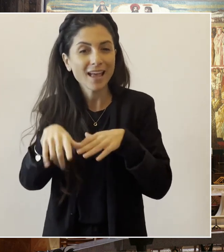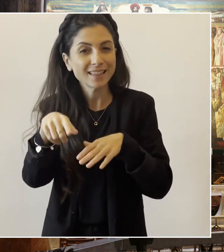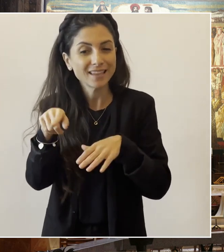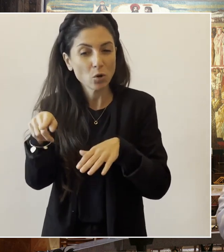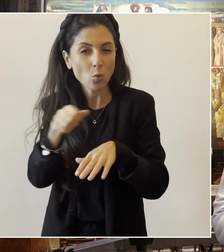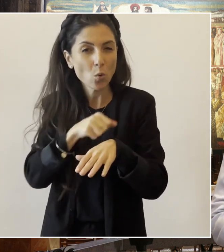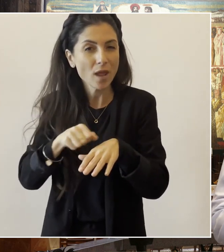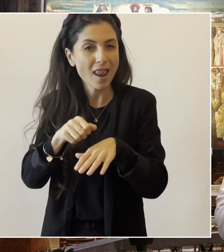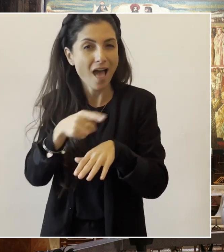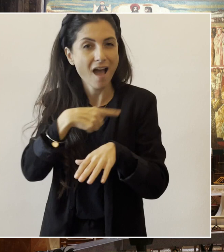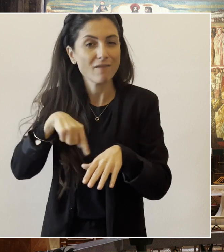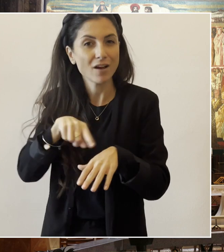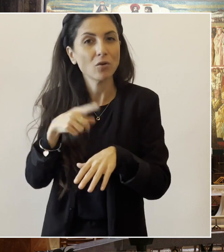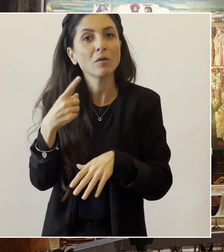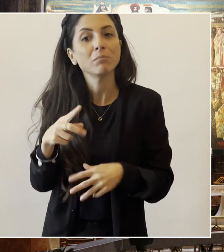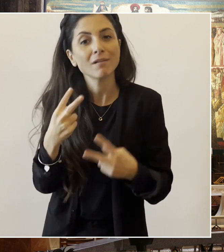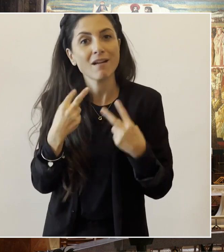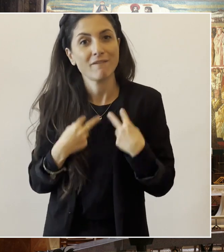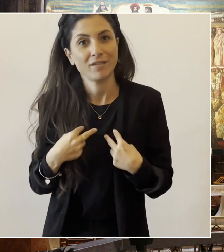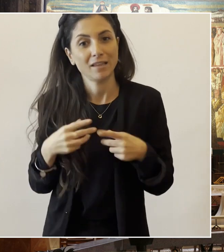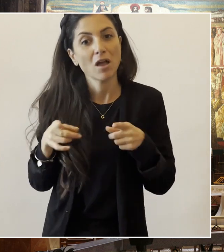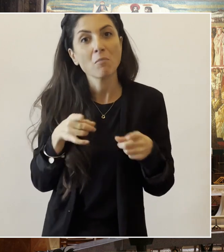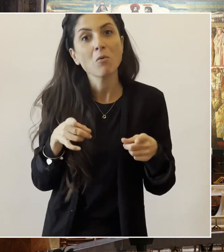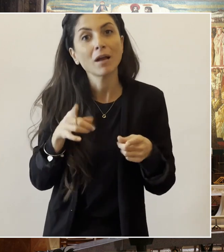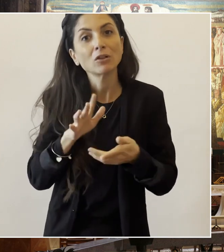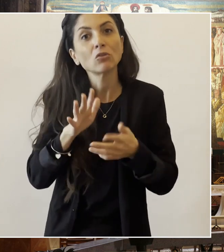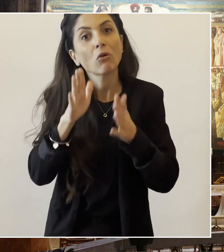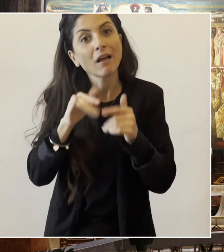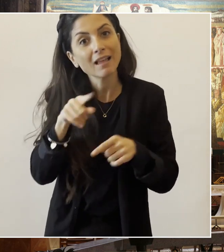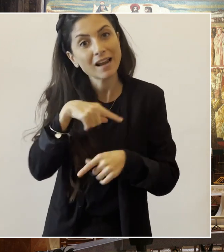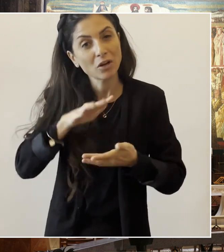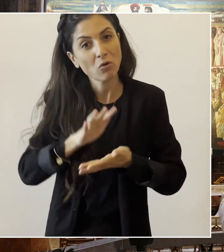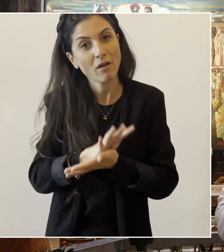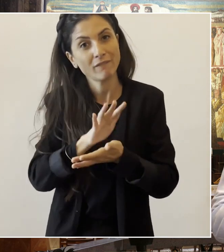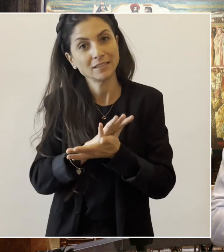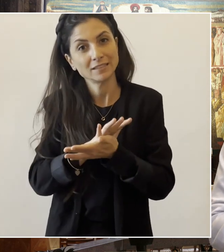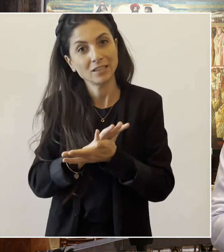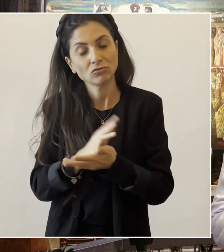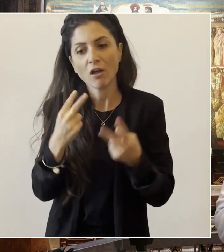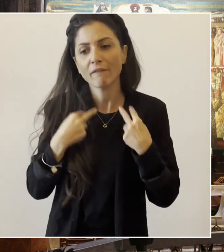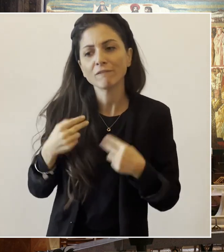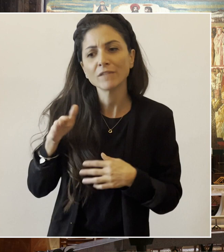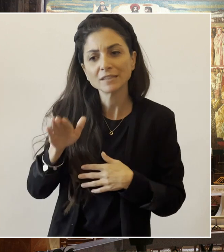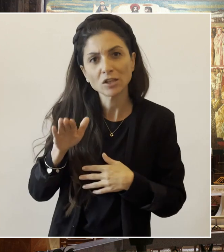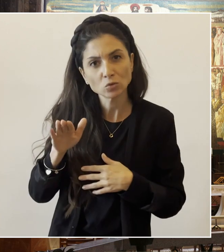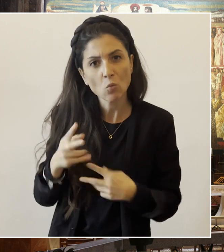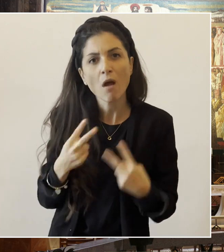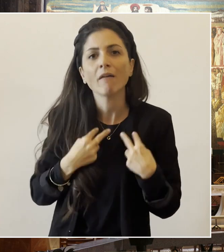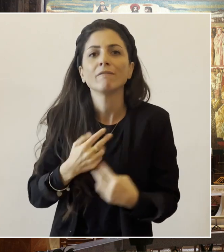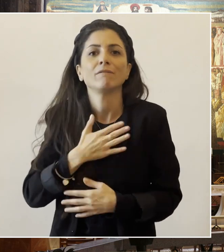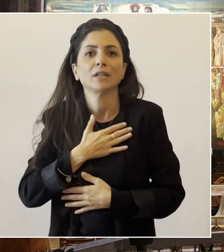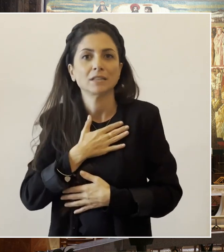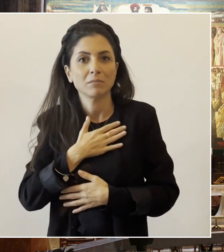Questa è la vita celebrata nella festa del Santo Natale. La comunione di chi sente la vita dell'altro come la propria vita,